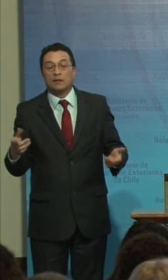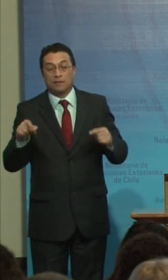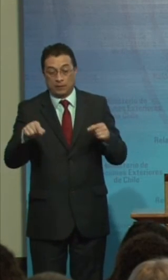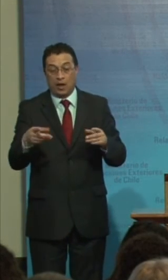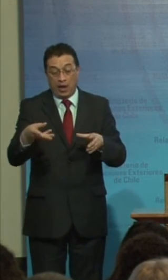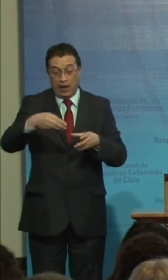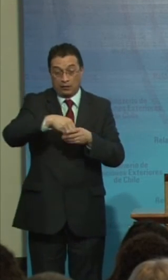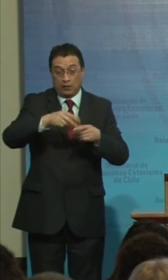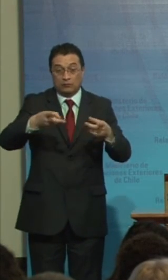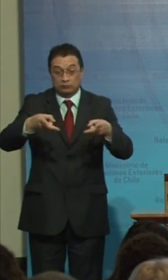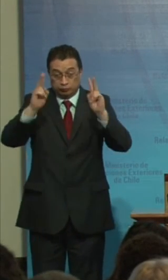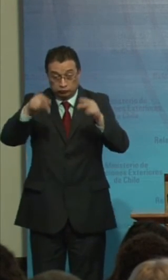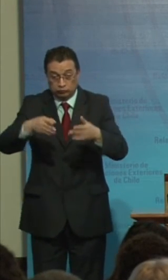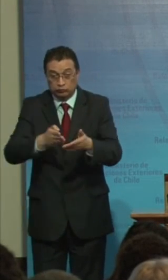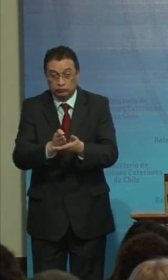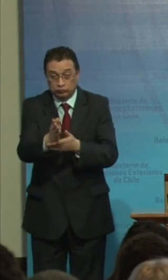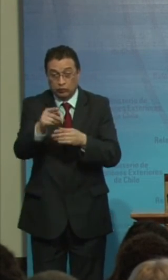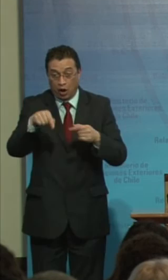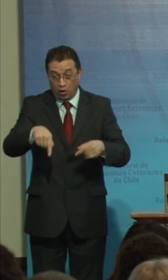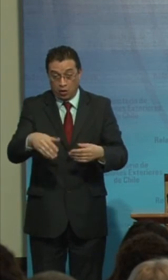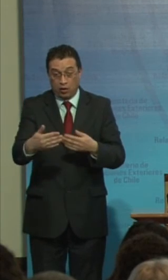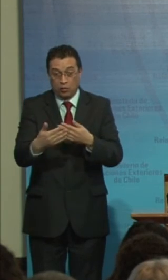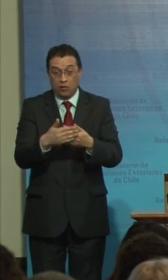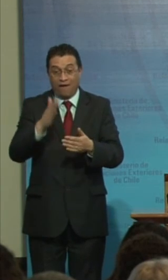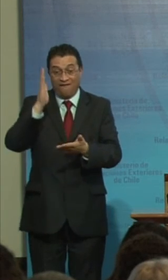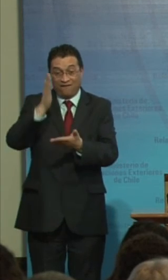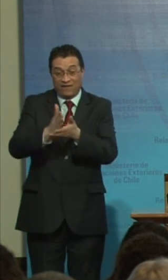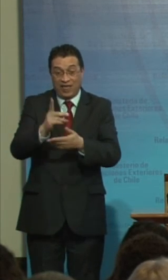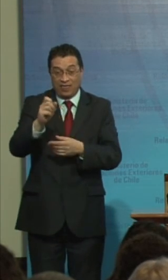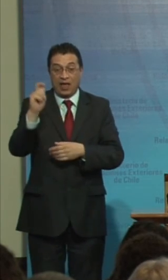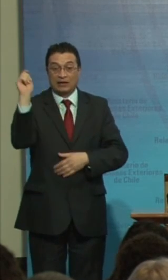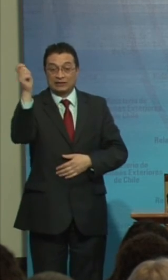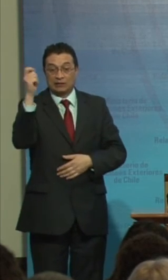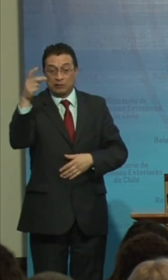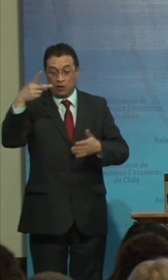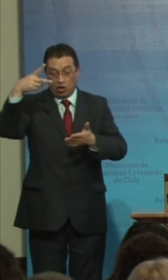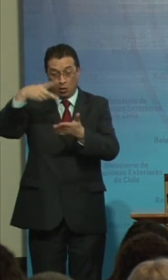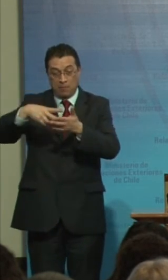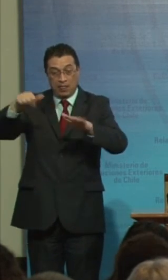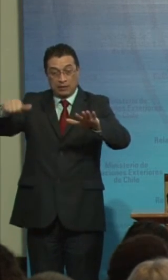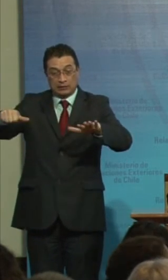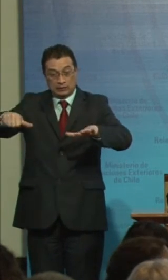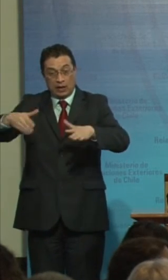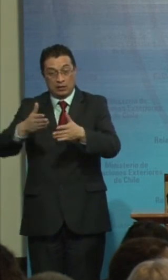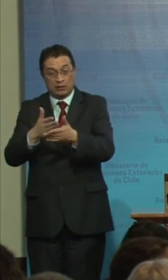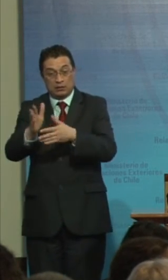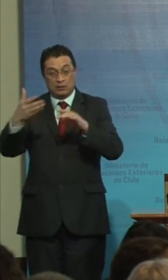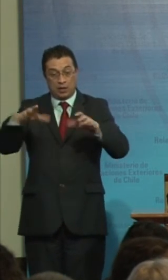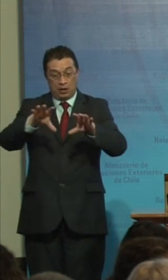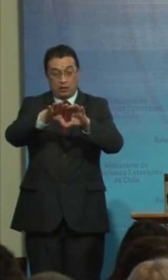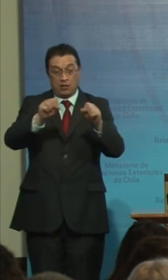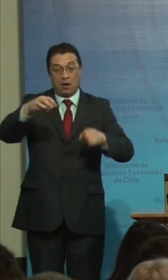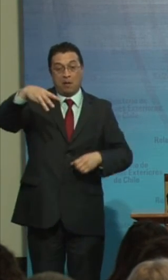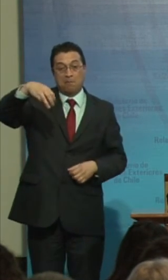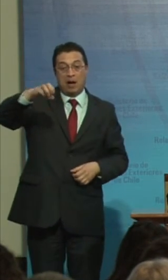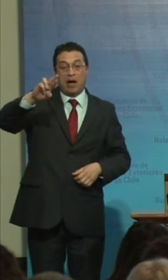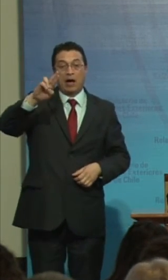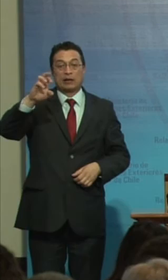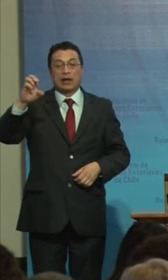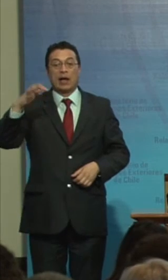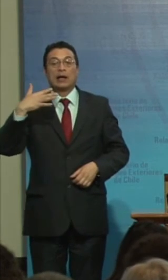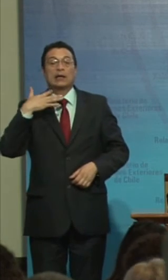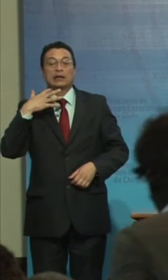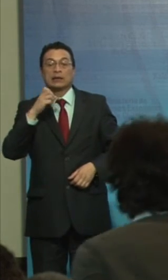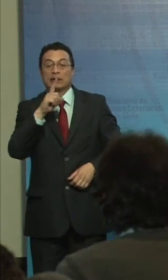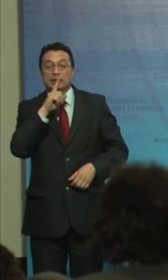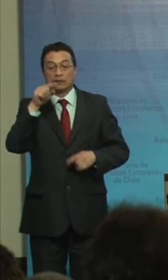entra en vigencia Que entra en vigor A fines de septiembre Del 2016 El tratado de Marrakech Ya que la semana